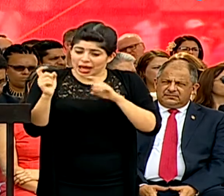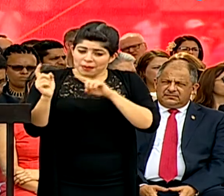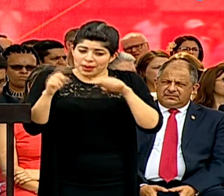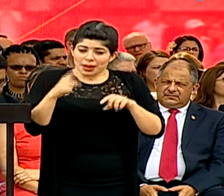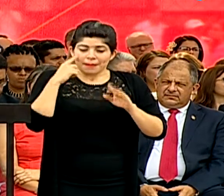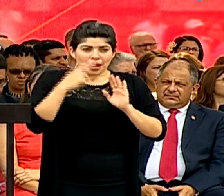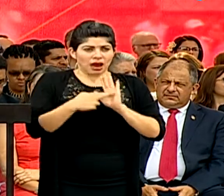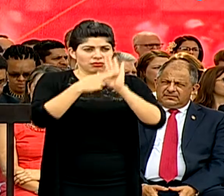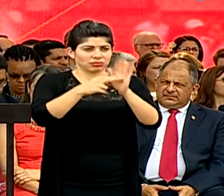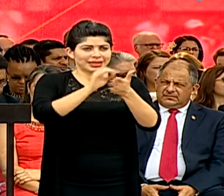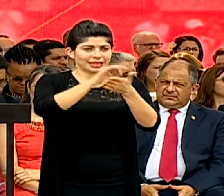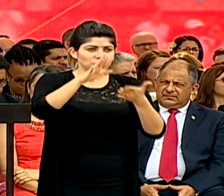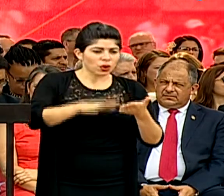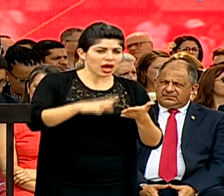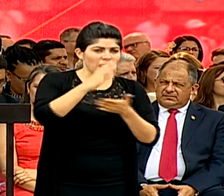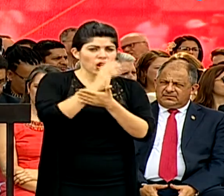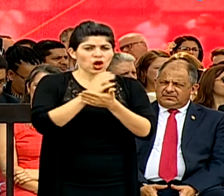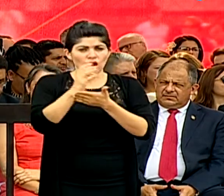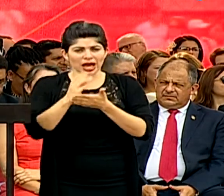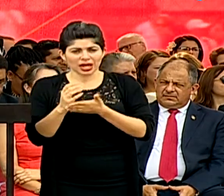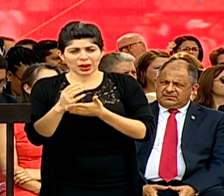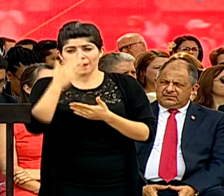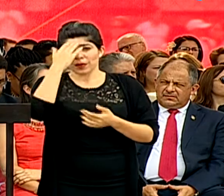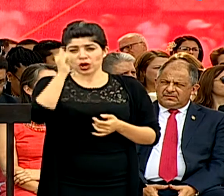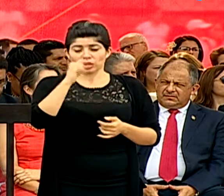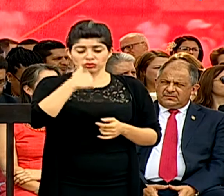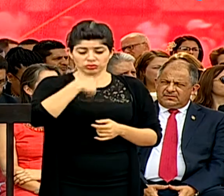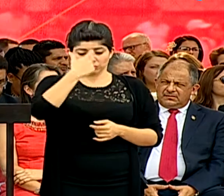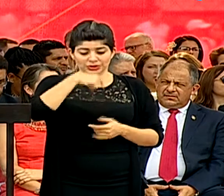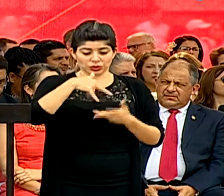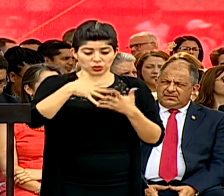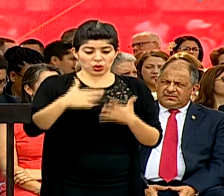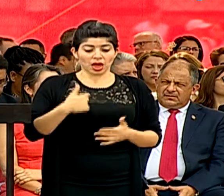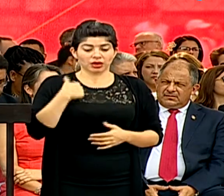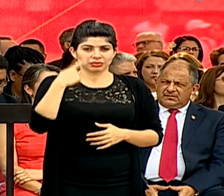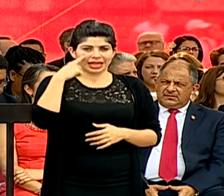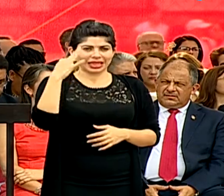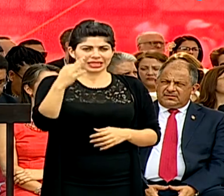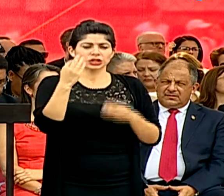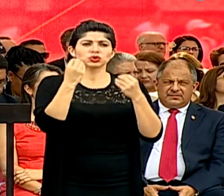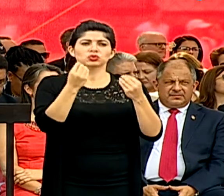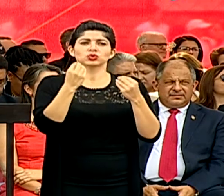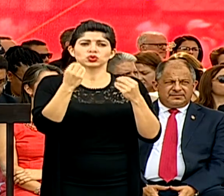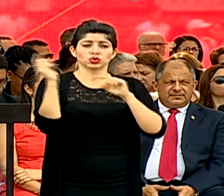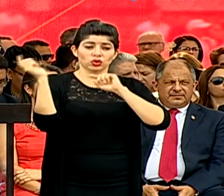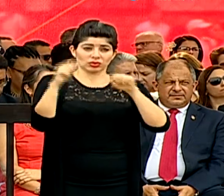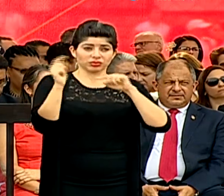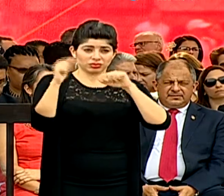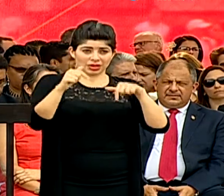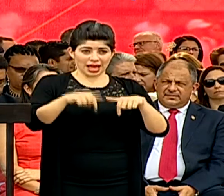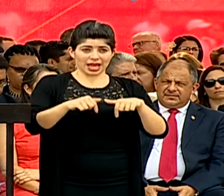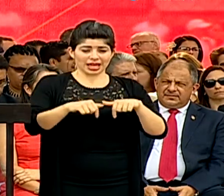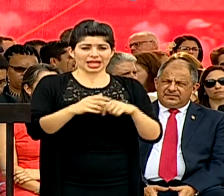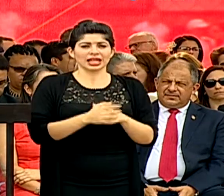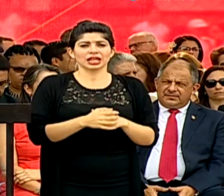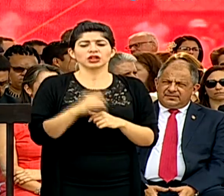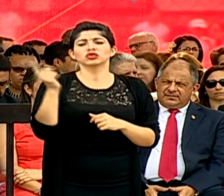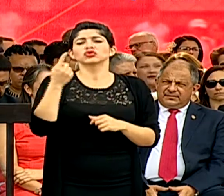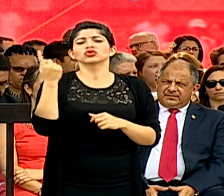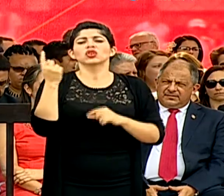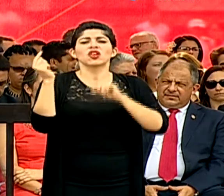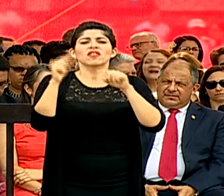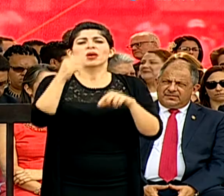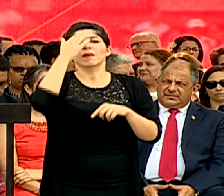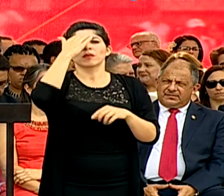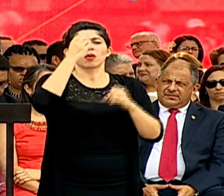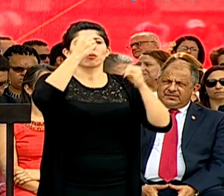a representar a su escuela o colegio. Porque yo como estudiante soy testigo de que muchos de los que están aquí solo se encuentran